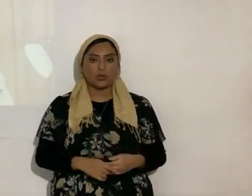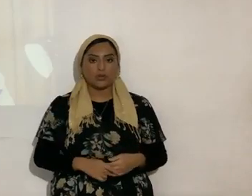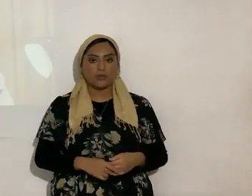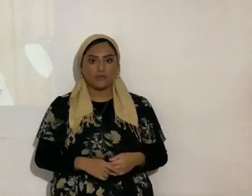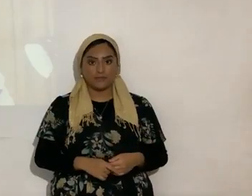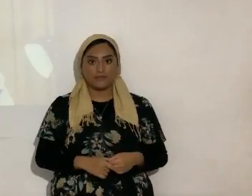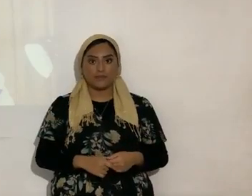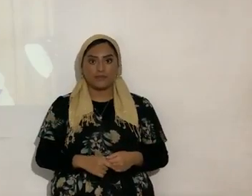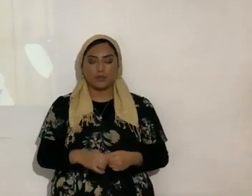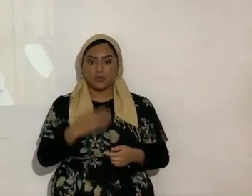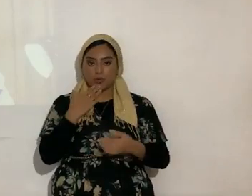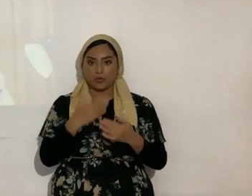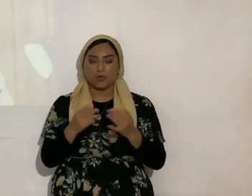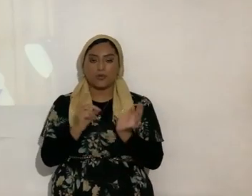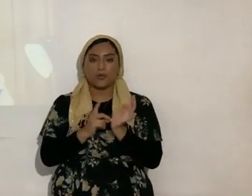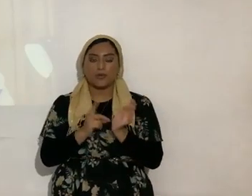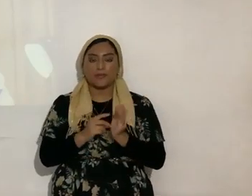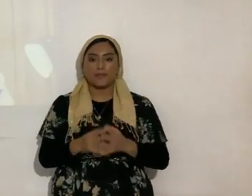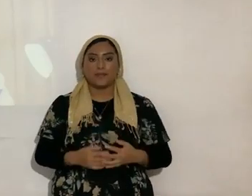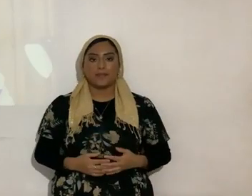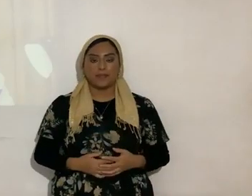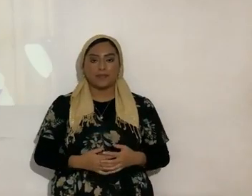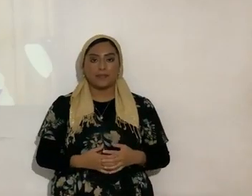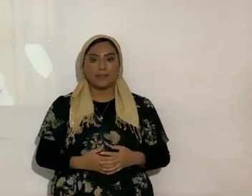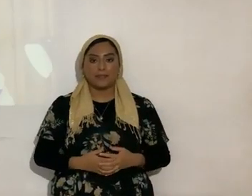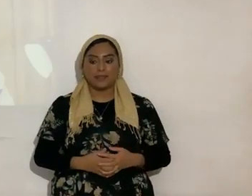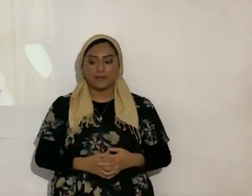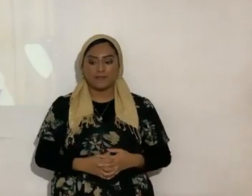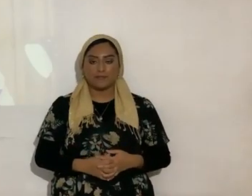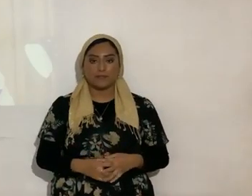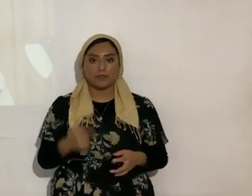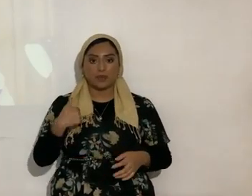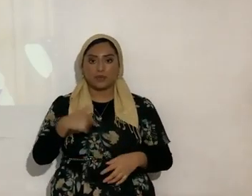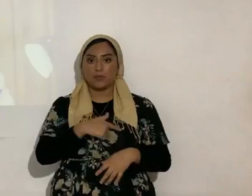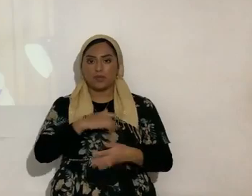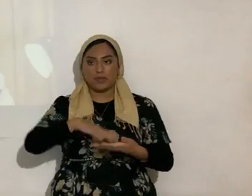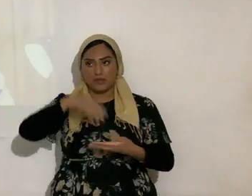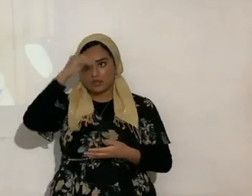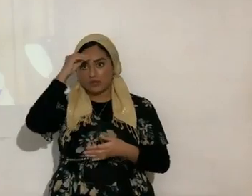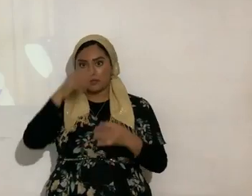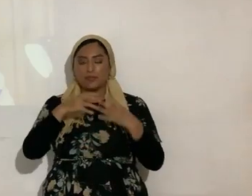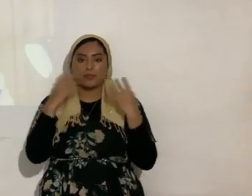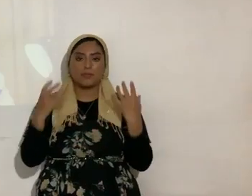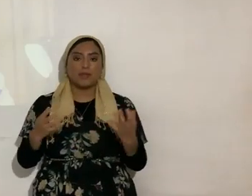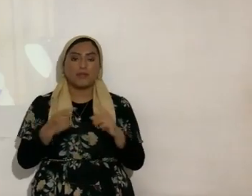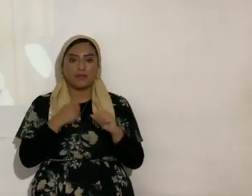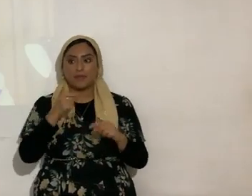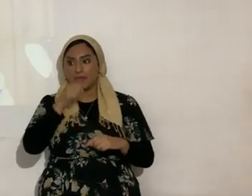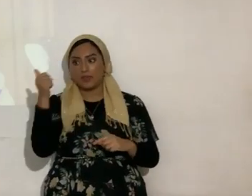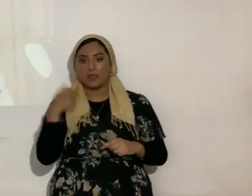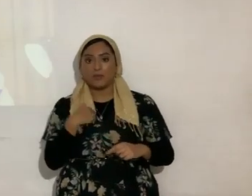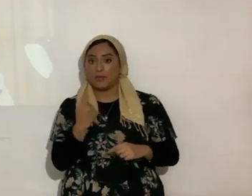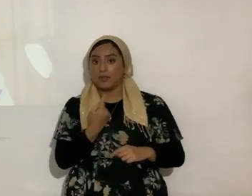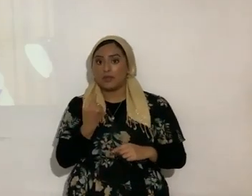genérico te das cuenta aprende uno mucho de otros no somos los únicos ni los mejores